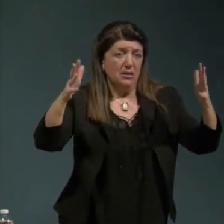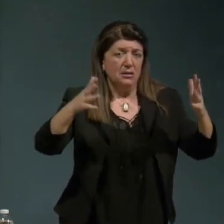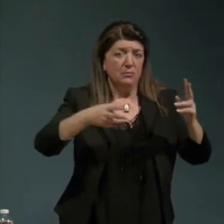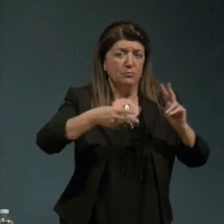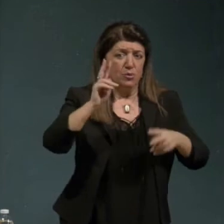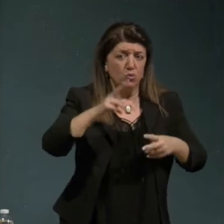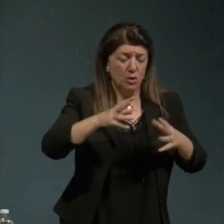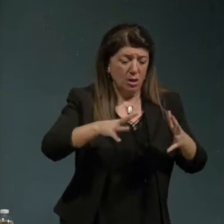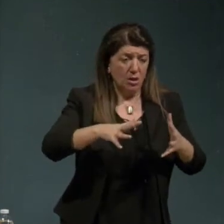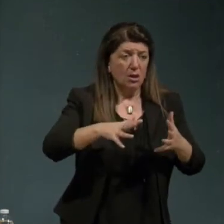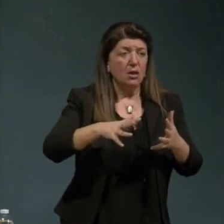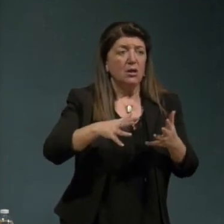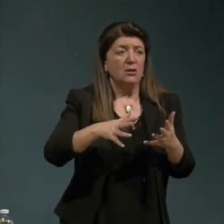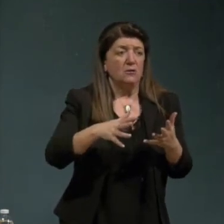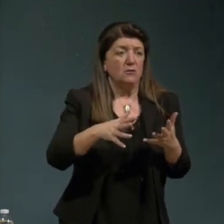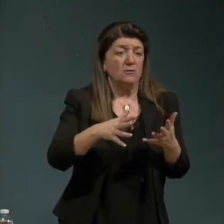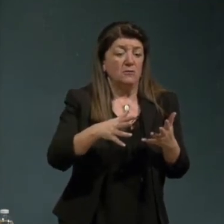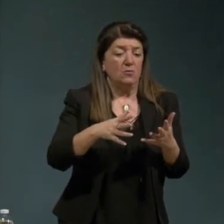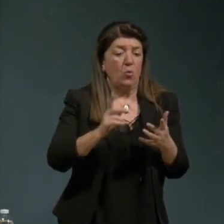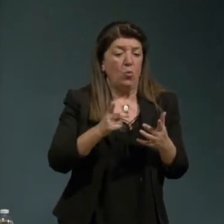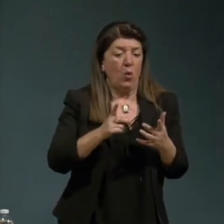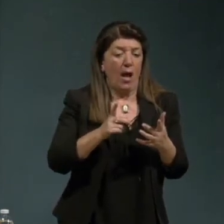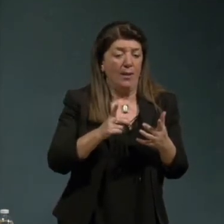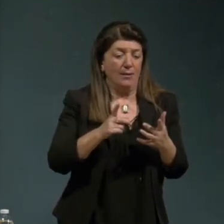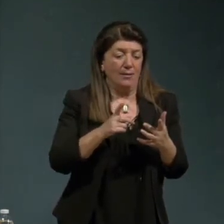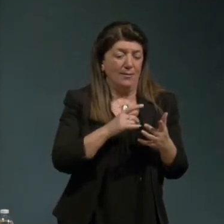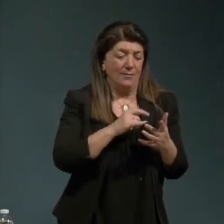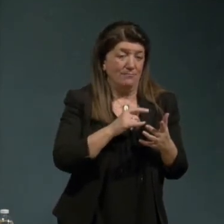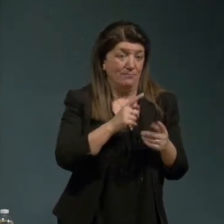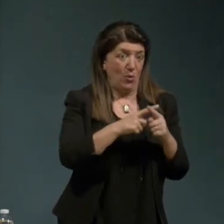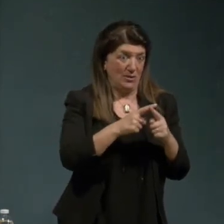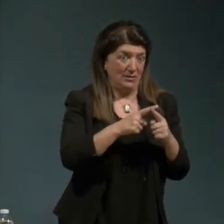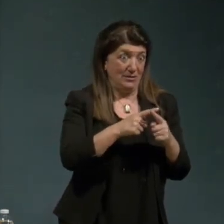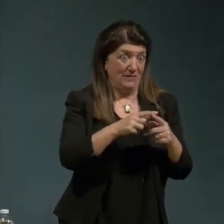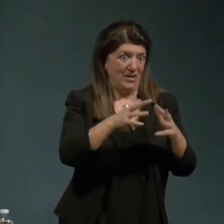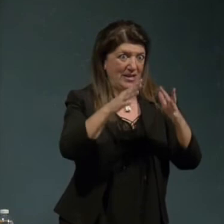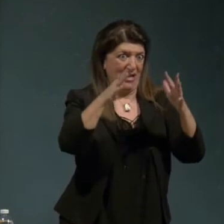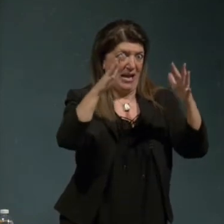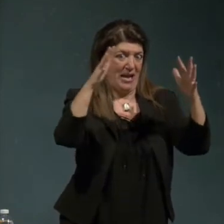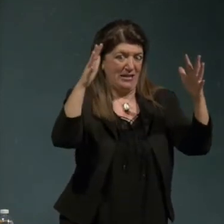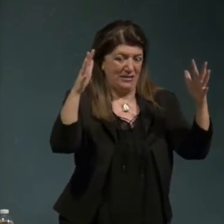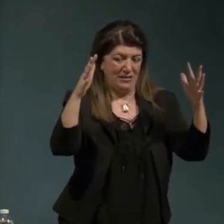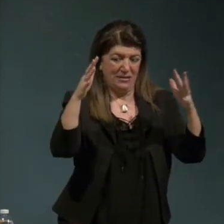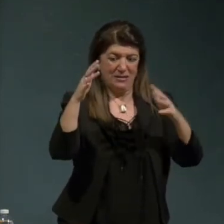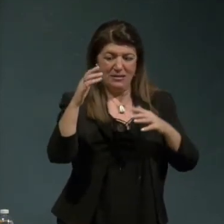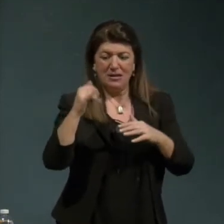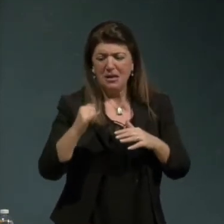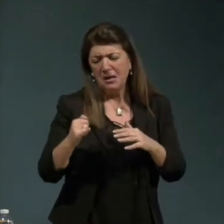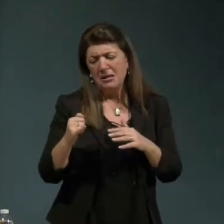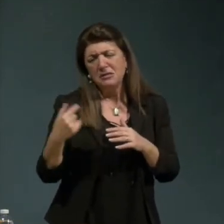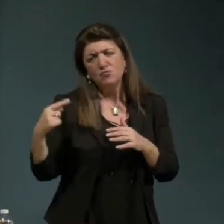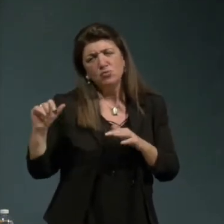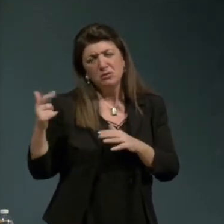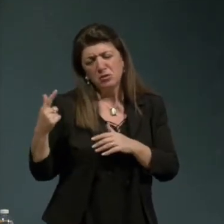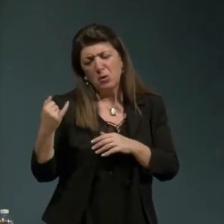le aspetti positivi più piccole e vediamo sì pensiamo